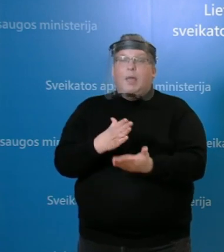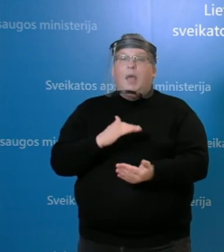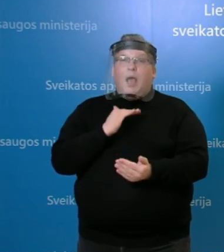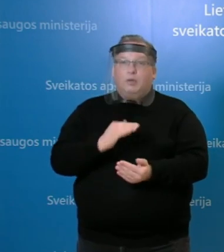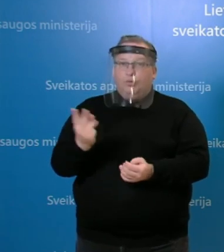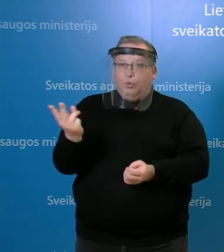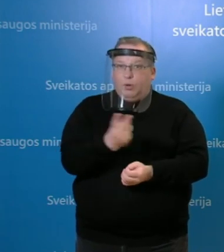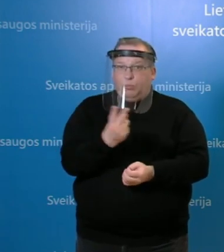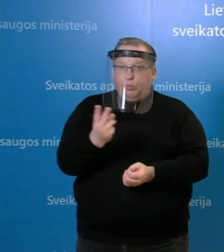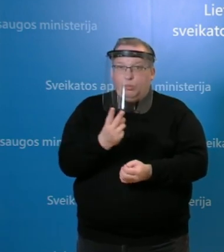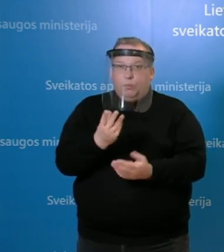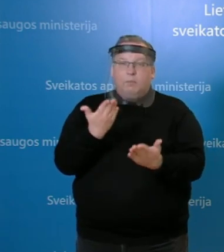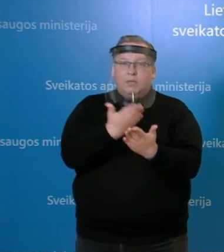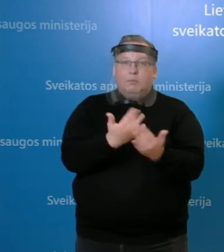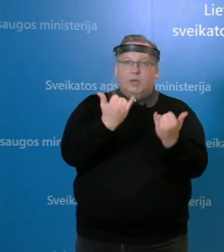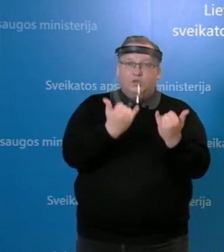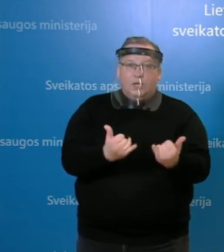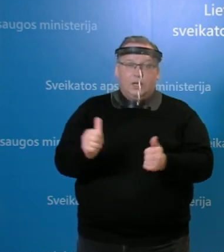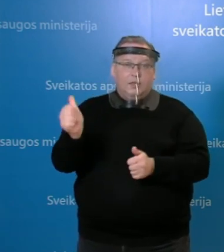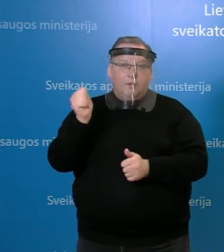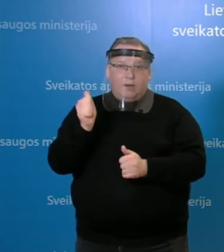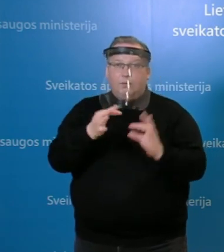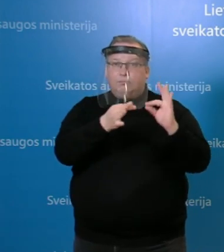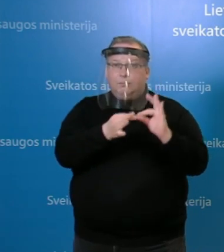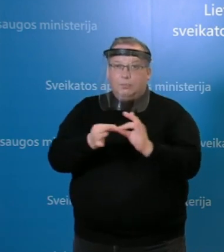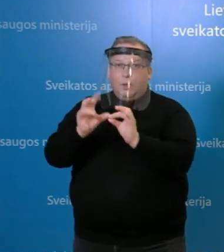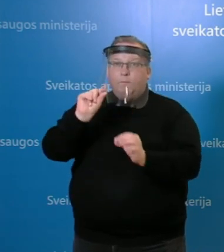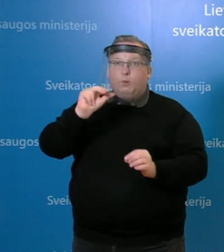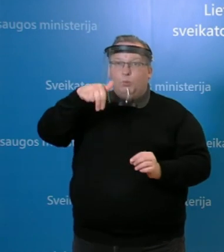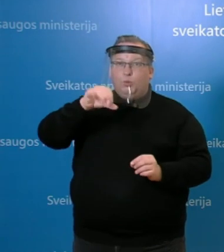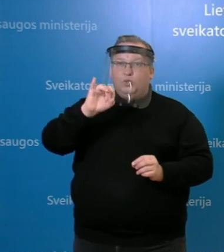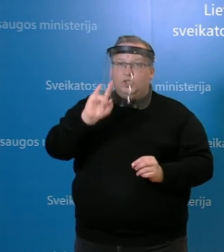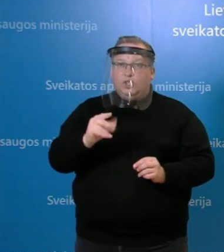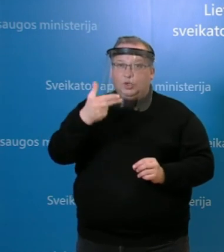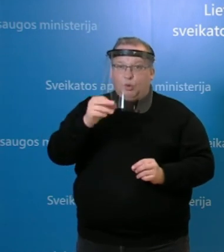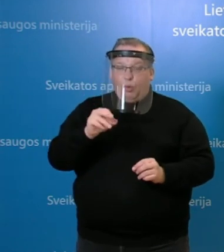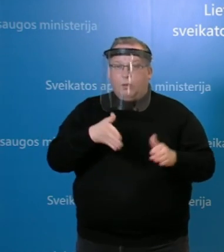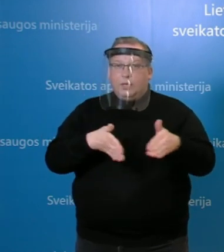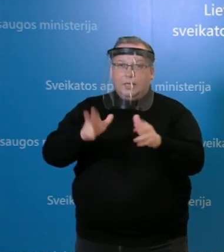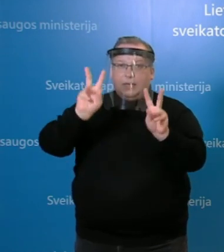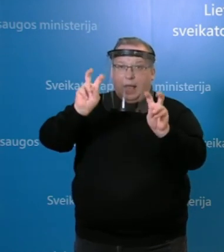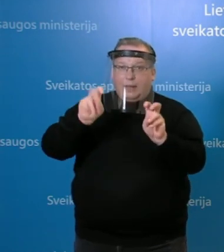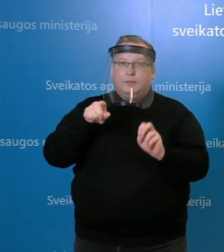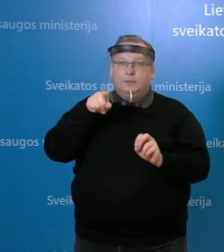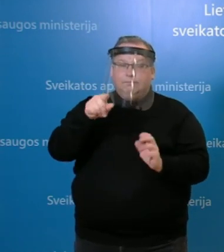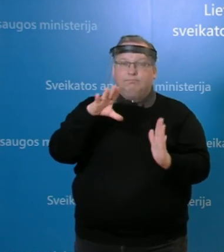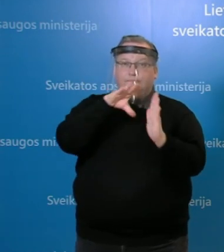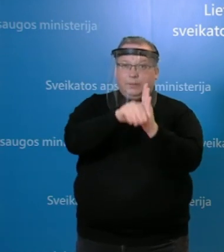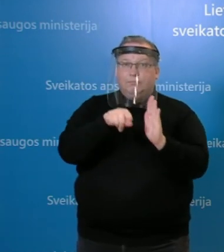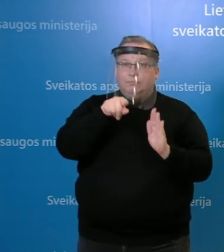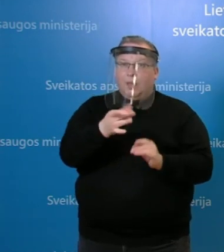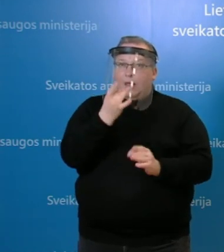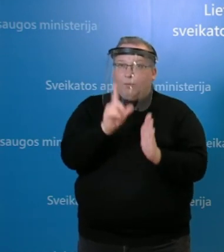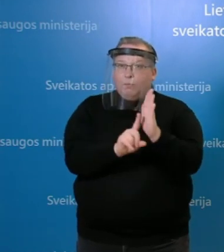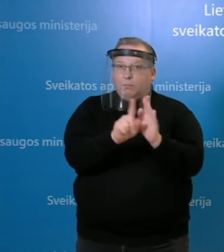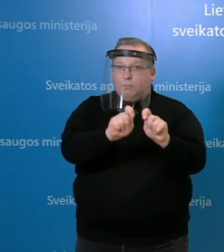atvejai pristatyti vakarį šiandien susisiję su pušino keliu. Ir tai buvo kaip pušino kelyje, Gėgužės